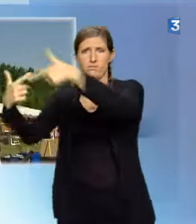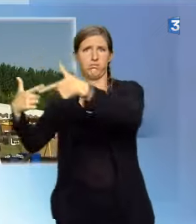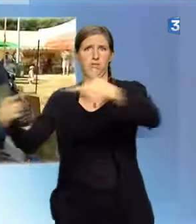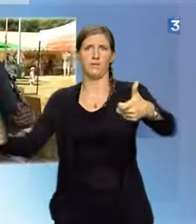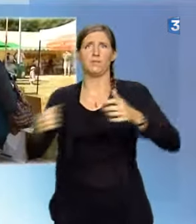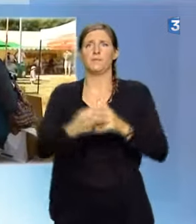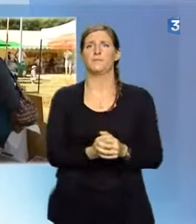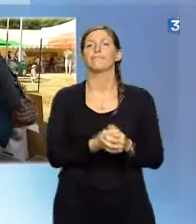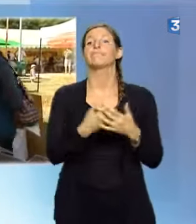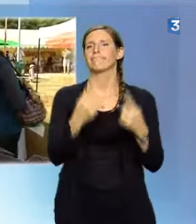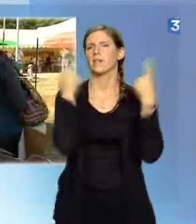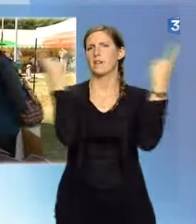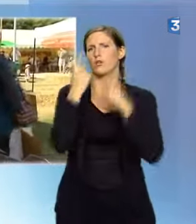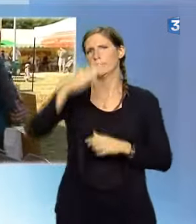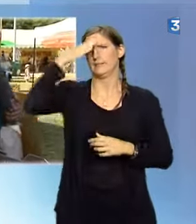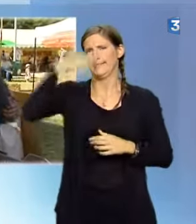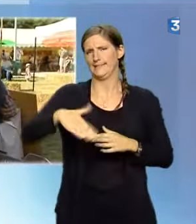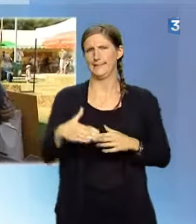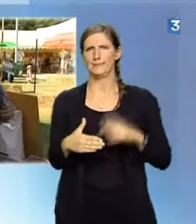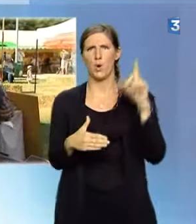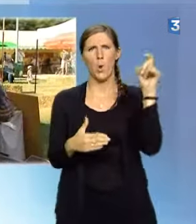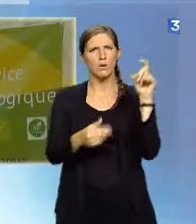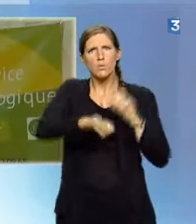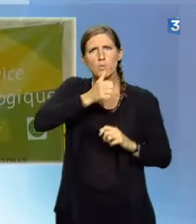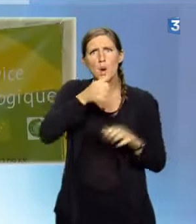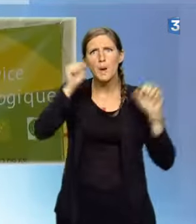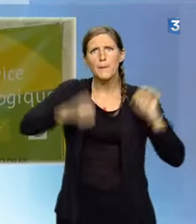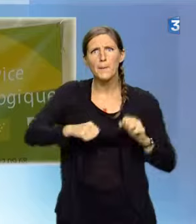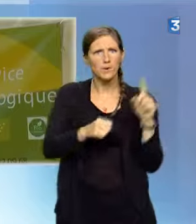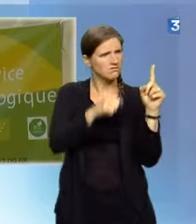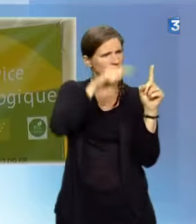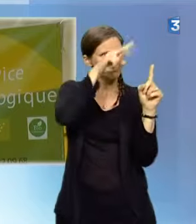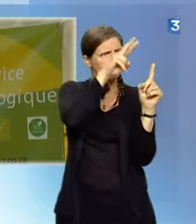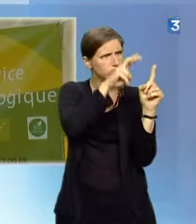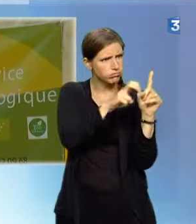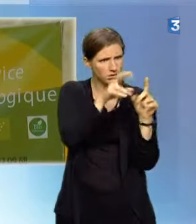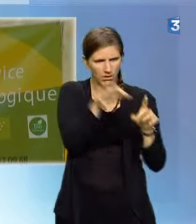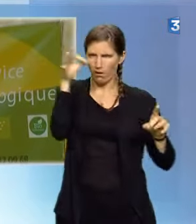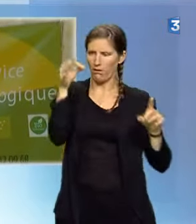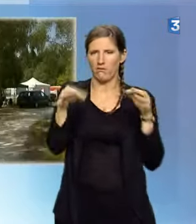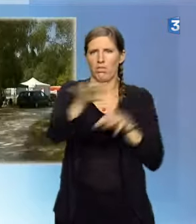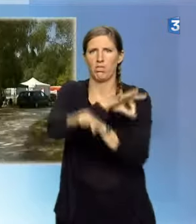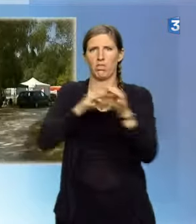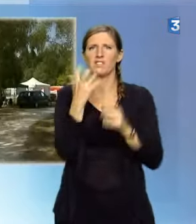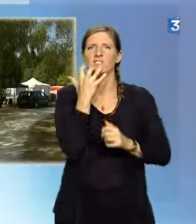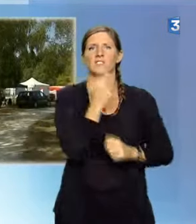Ce dont est convaincue aussi la ville de La Rochelle, c'est le lien entre les pesticides et les nitrates dans l'eau potable.